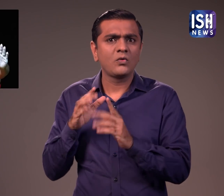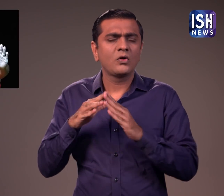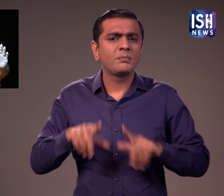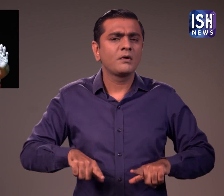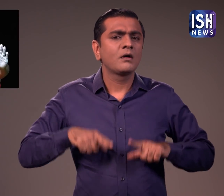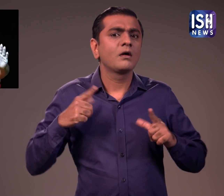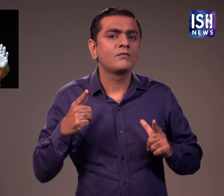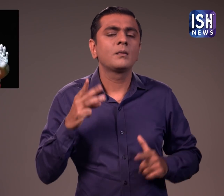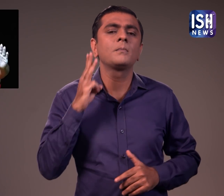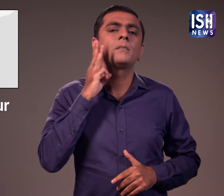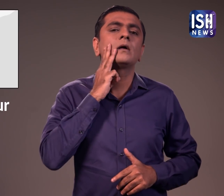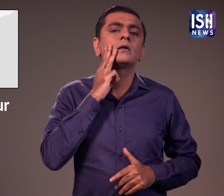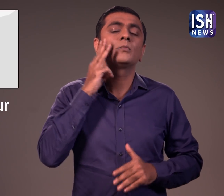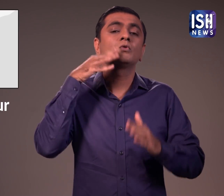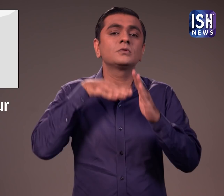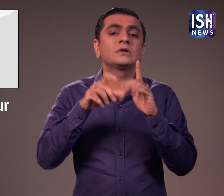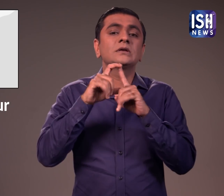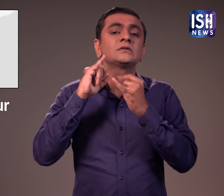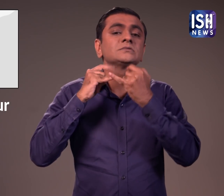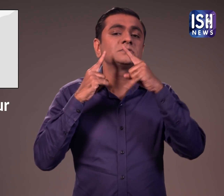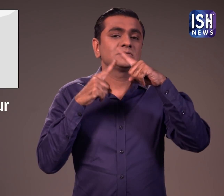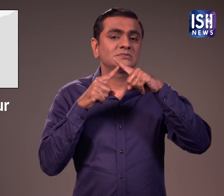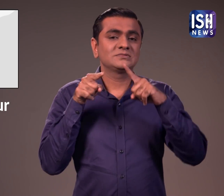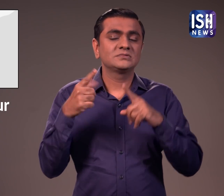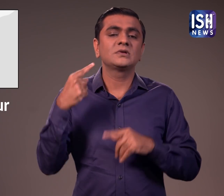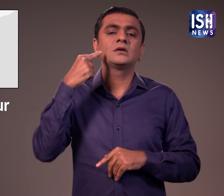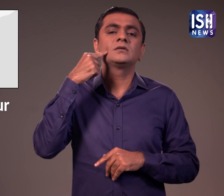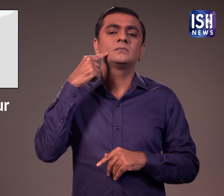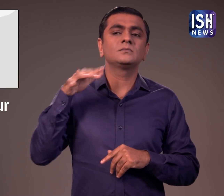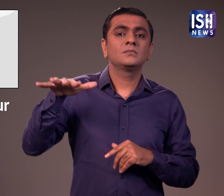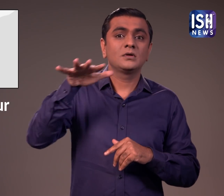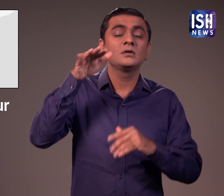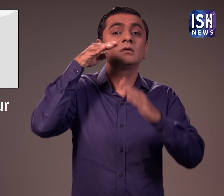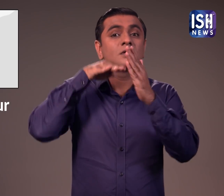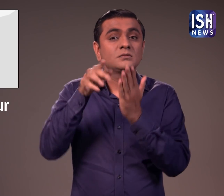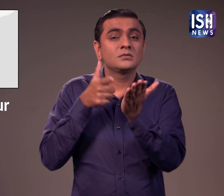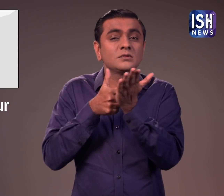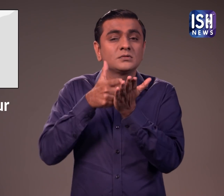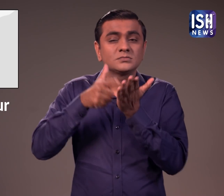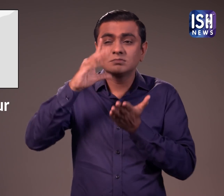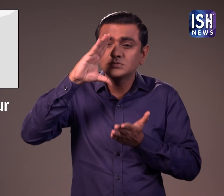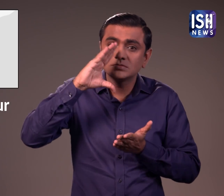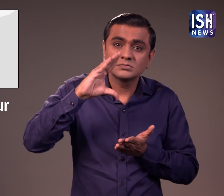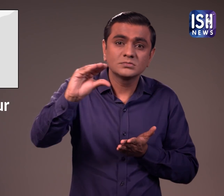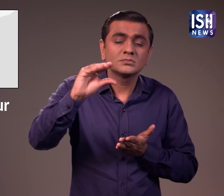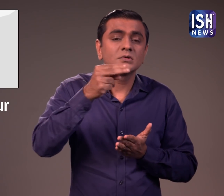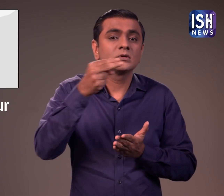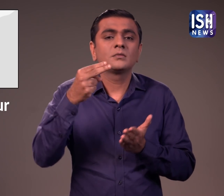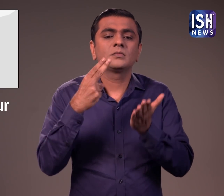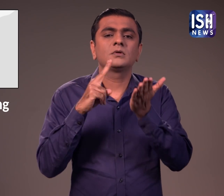वह मनिपूर के इमफाल जिले के नौंगपॉंग काक्चिंग गाउं की रहने वाली है